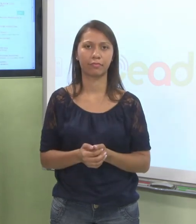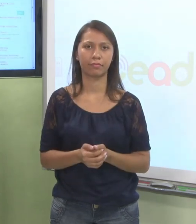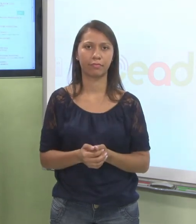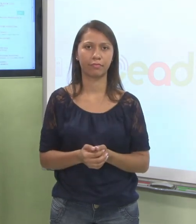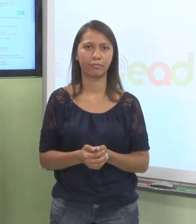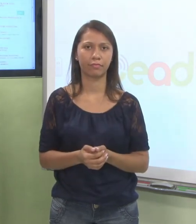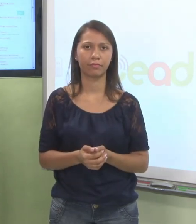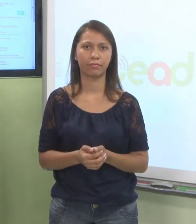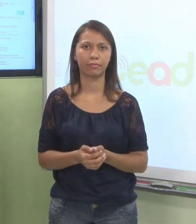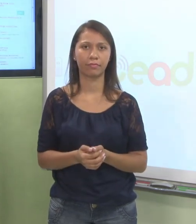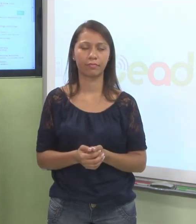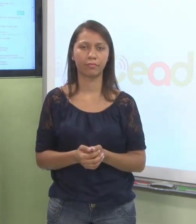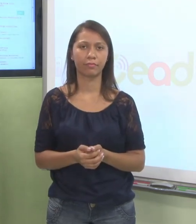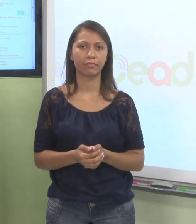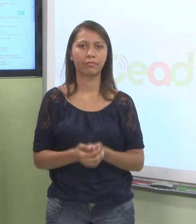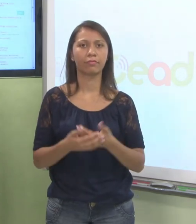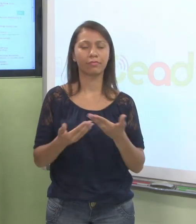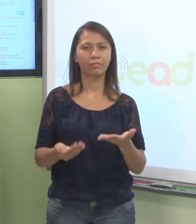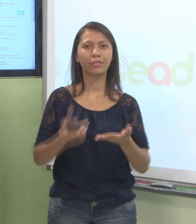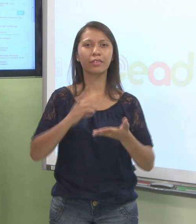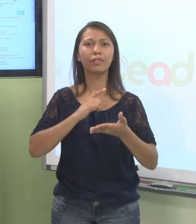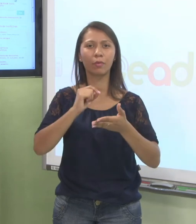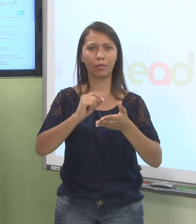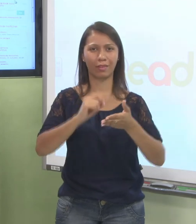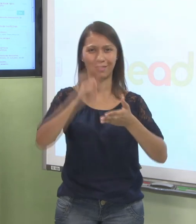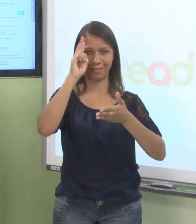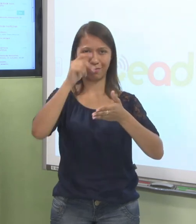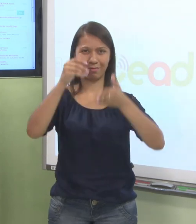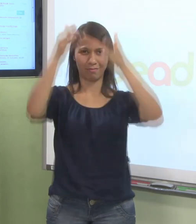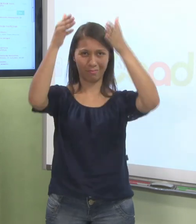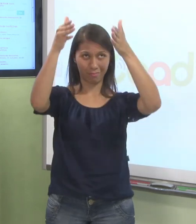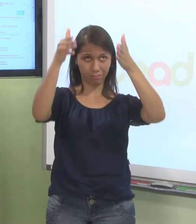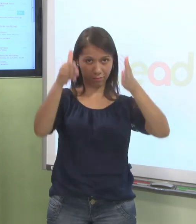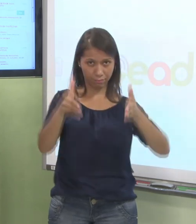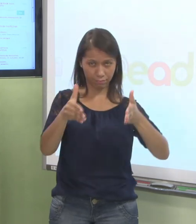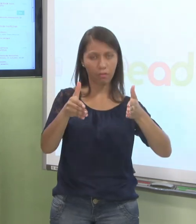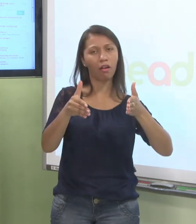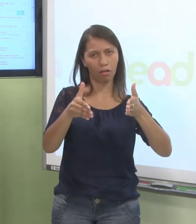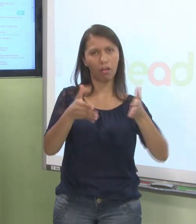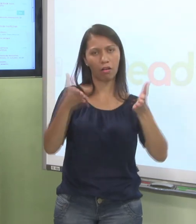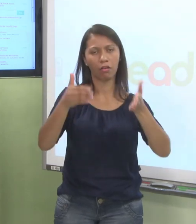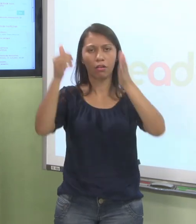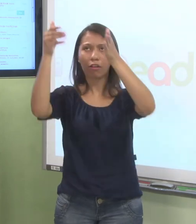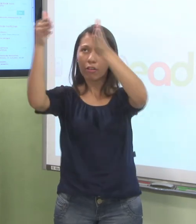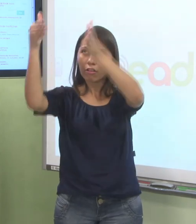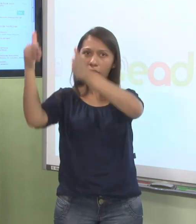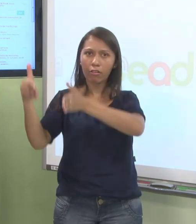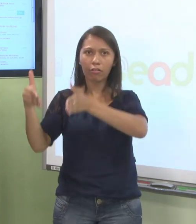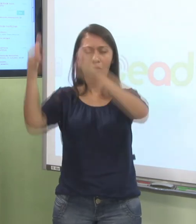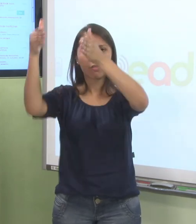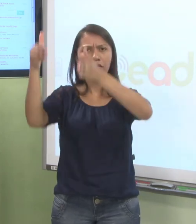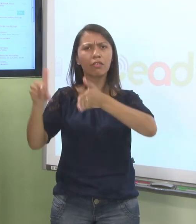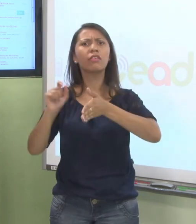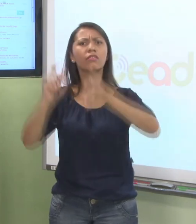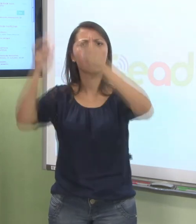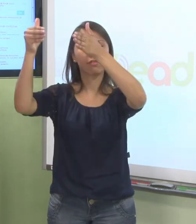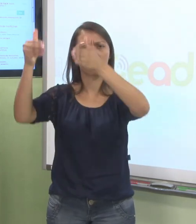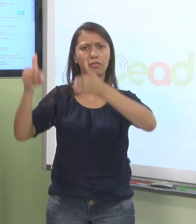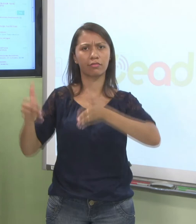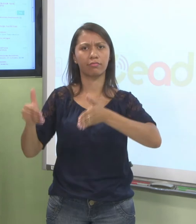Vamos lá. Depois que eu falei do box central, falta só esse box da direita. O que que contém nele? Essa ferramenta aqui,